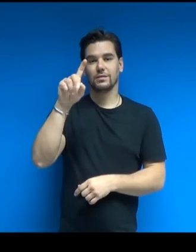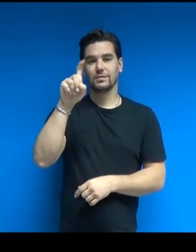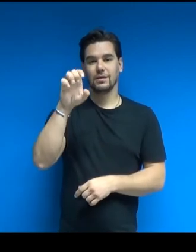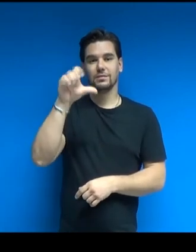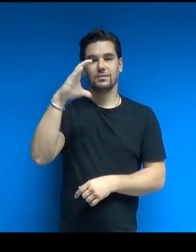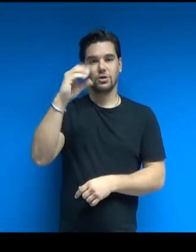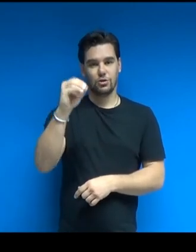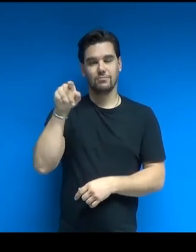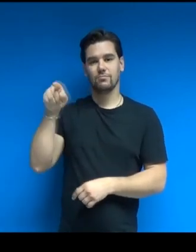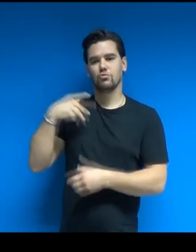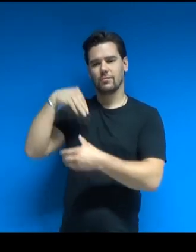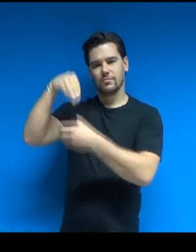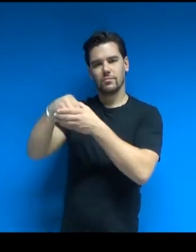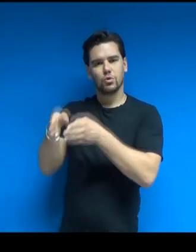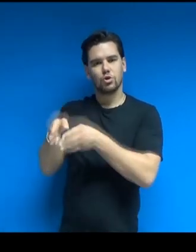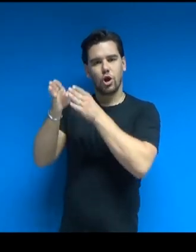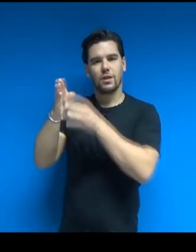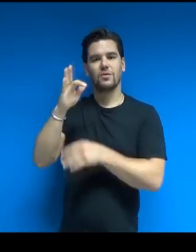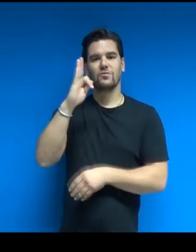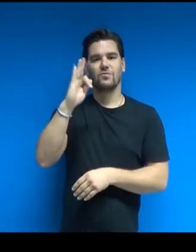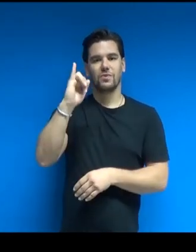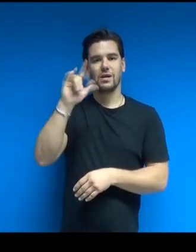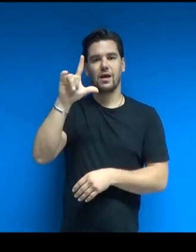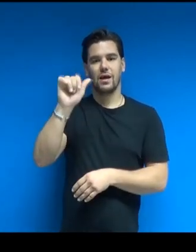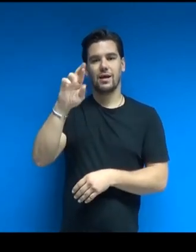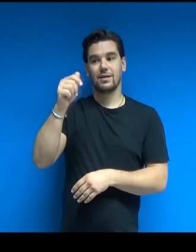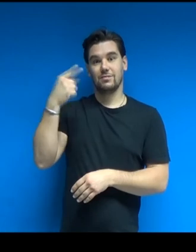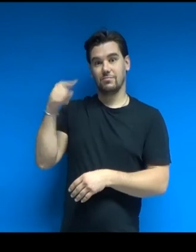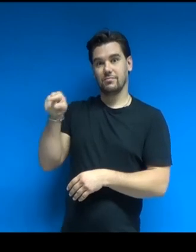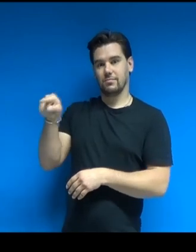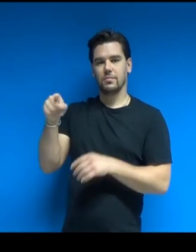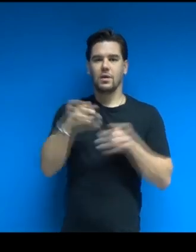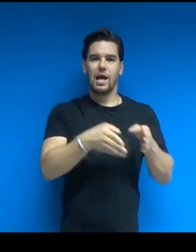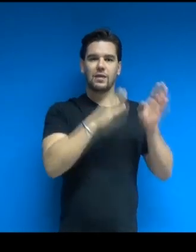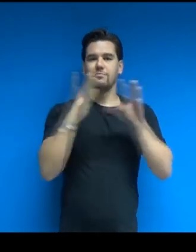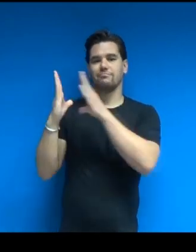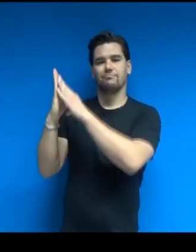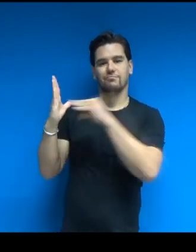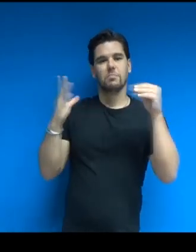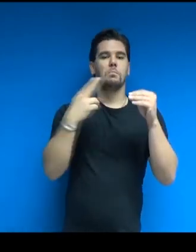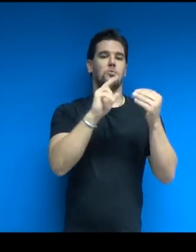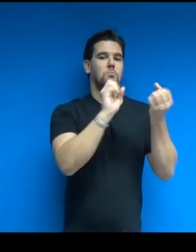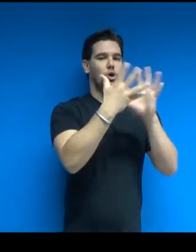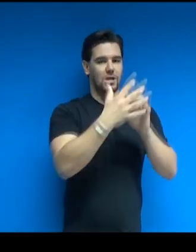si sviluppano su una planimetria più stretta, rispetto ai piani residenziali